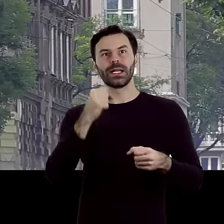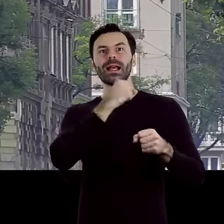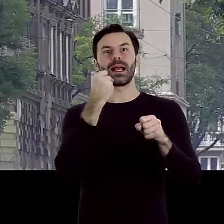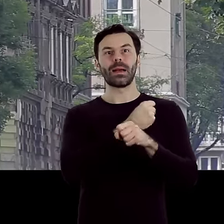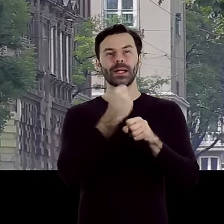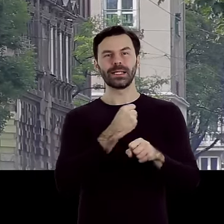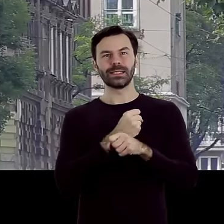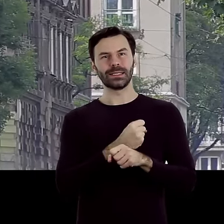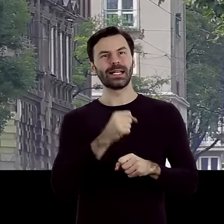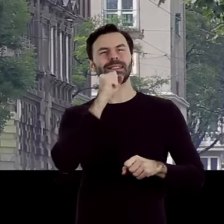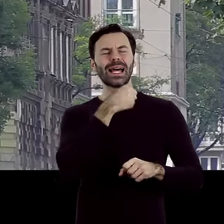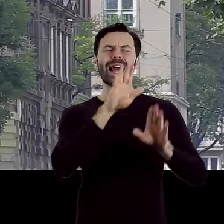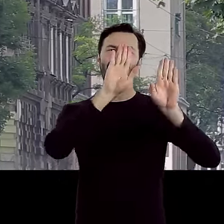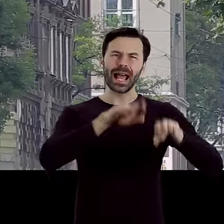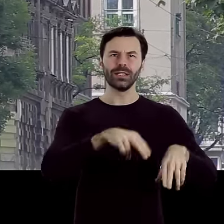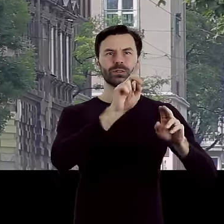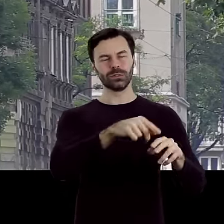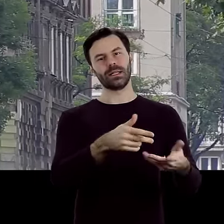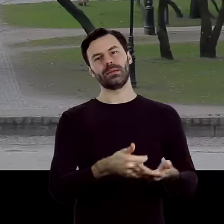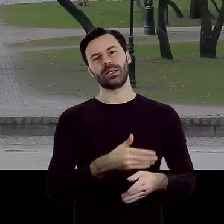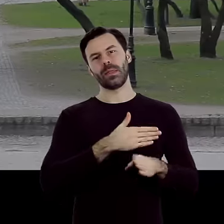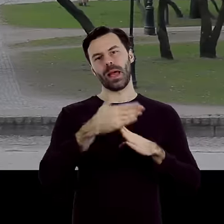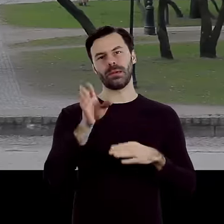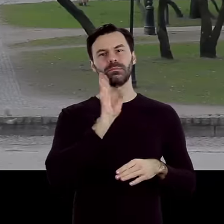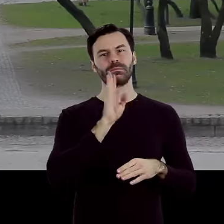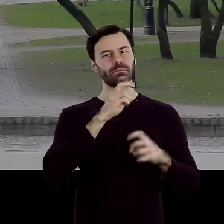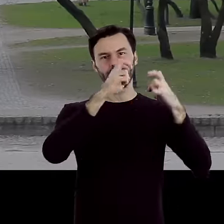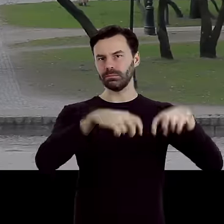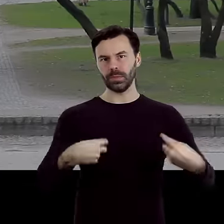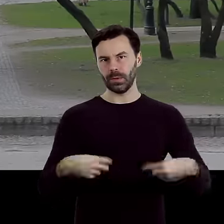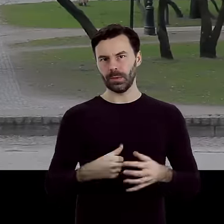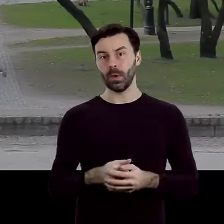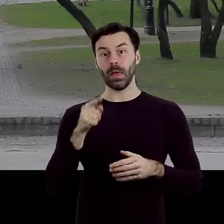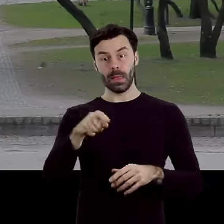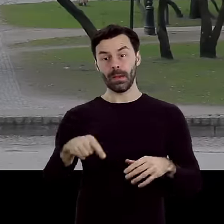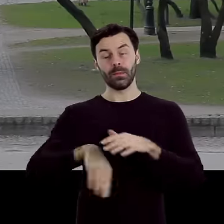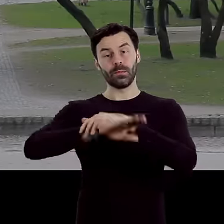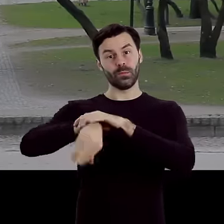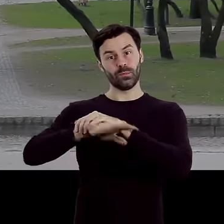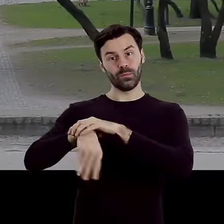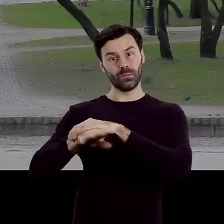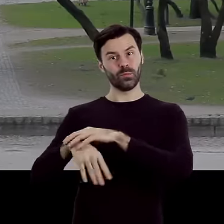pozostało wśród nowej zabudowy. Na pustej przestrzeni po usunięciu gruzu w latach